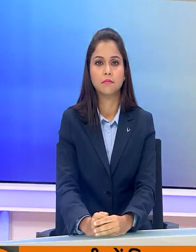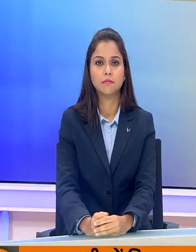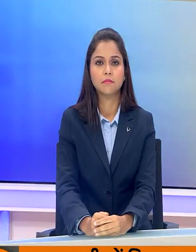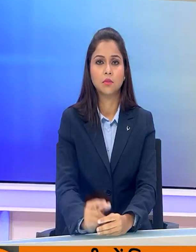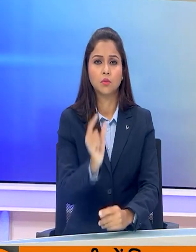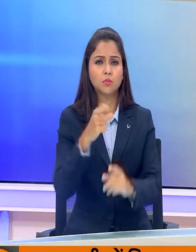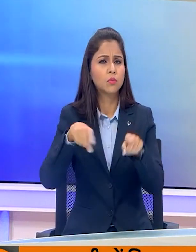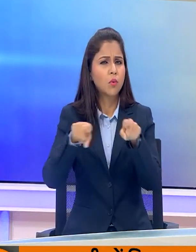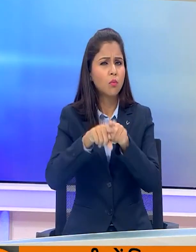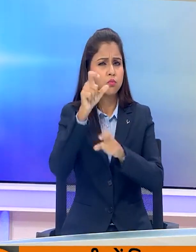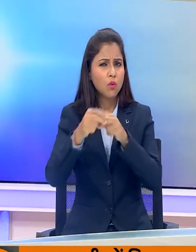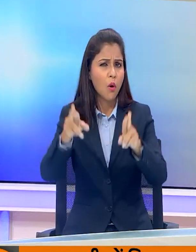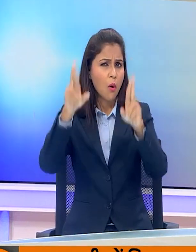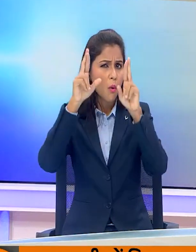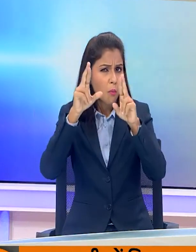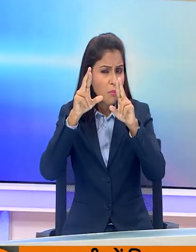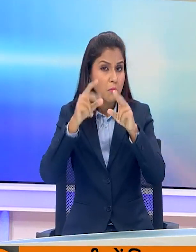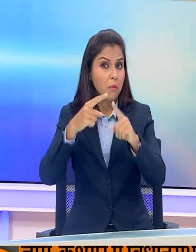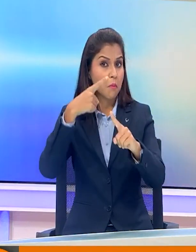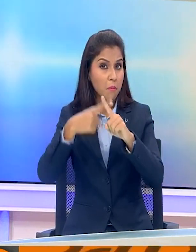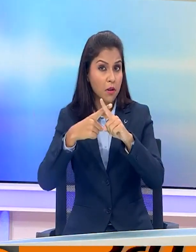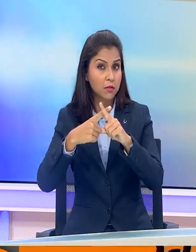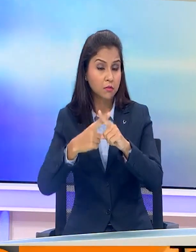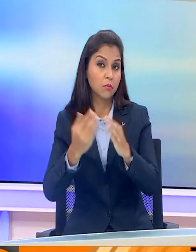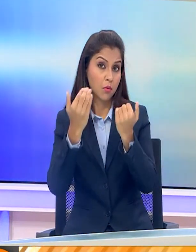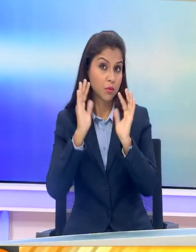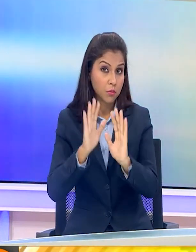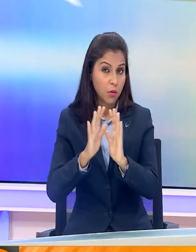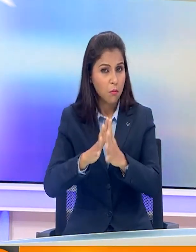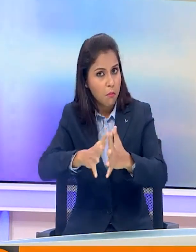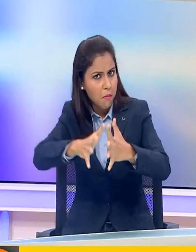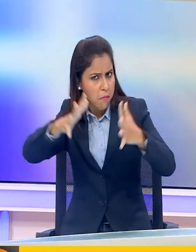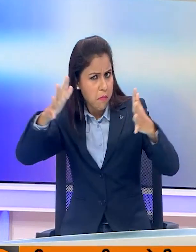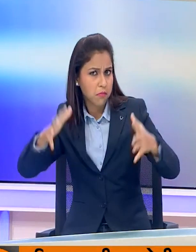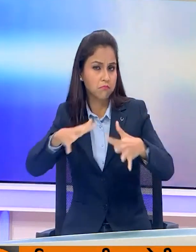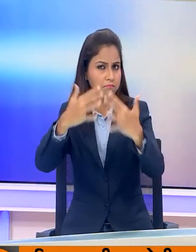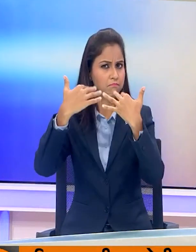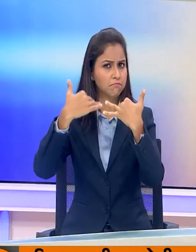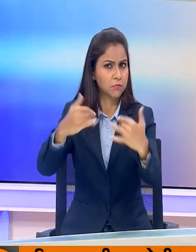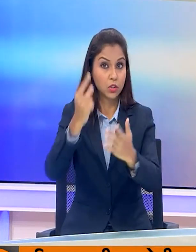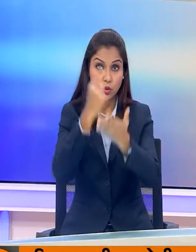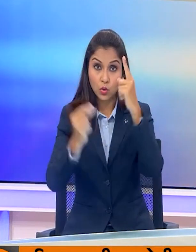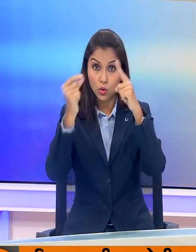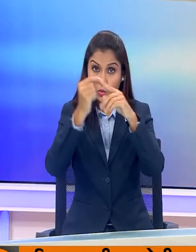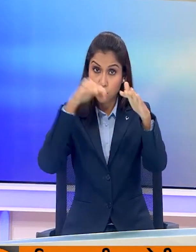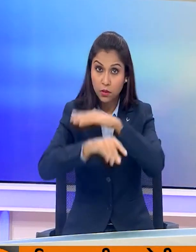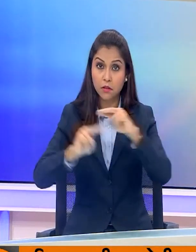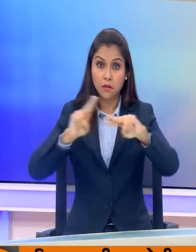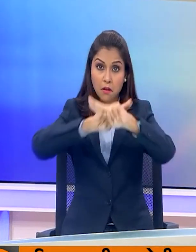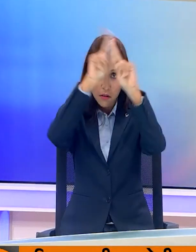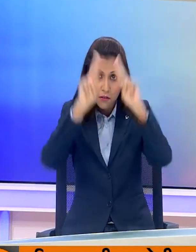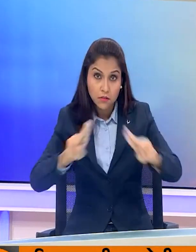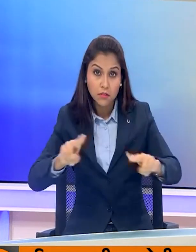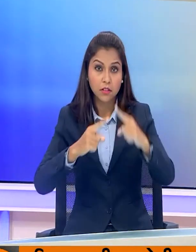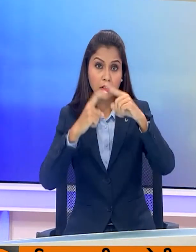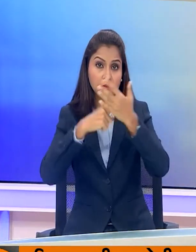उद्यमियों की आशाओं और संभावनाओं का महाकुंप यानि उत्तर प्रदेश इंटरनाशनल ट्रेड शो